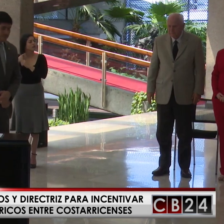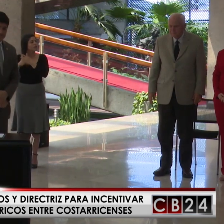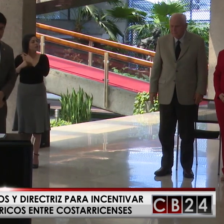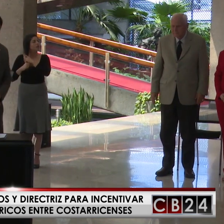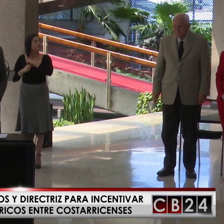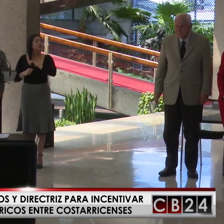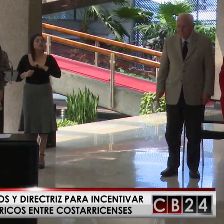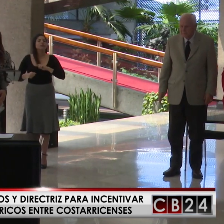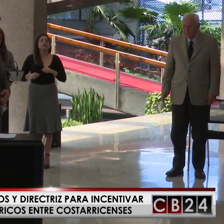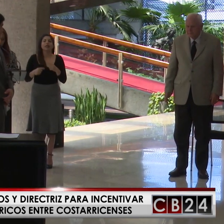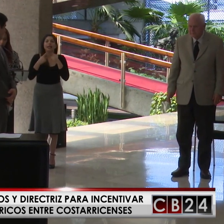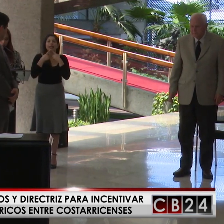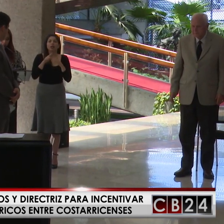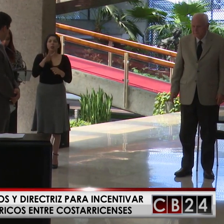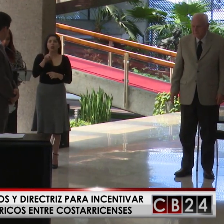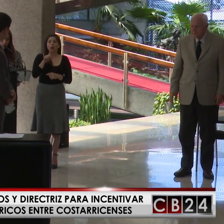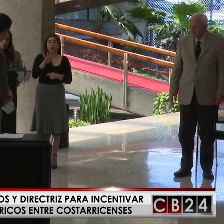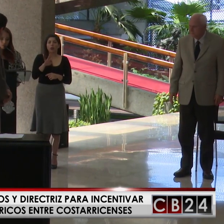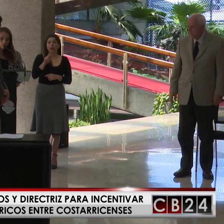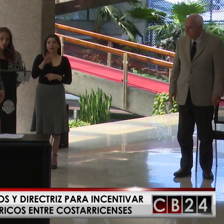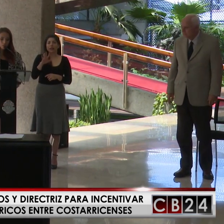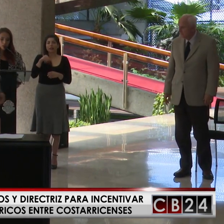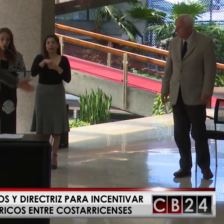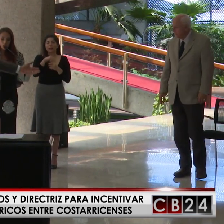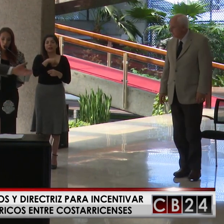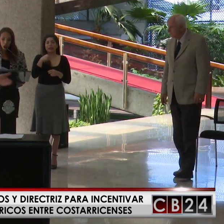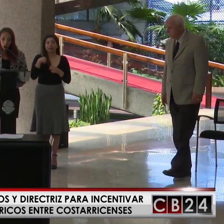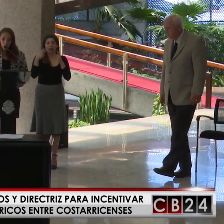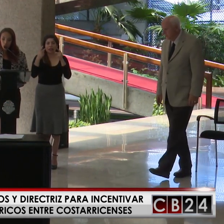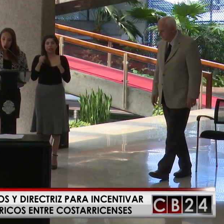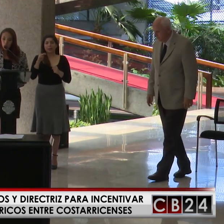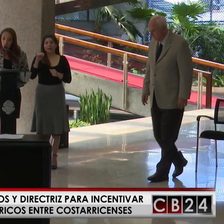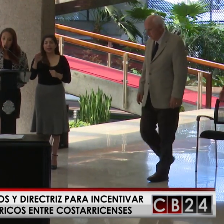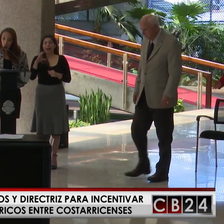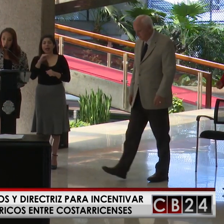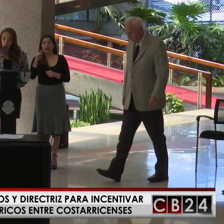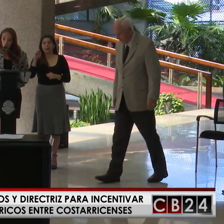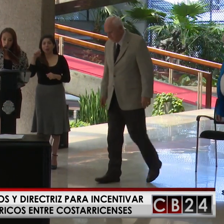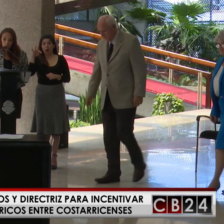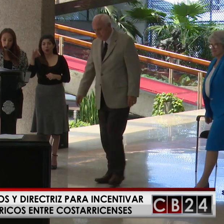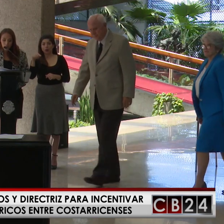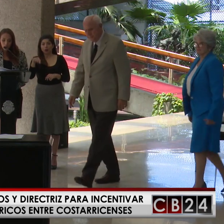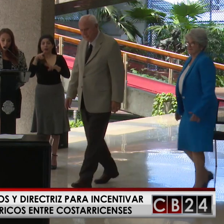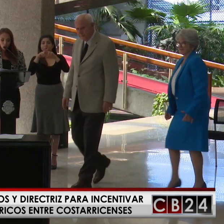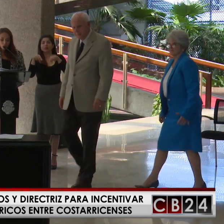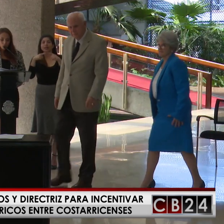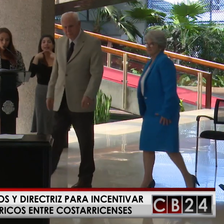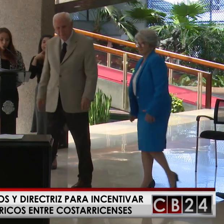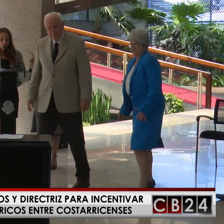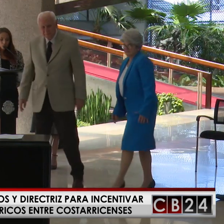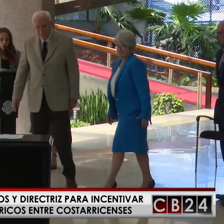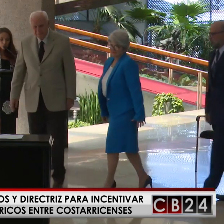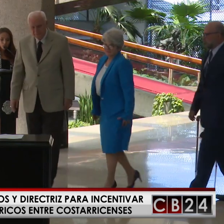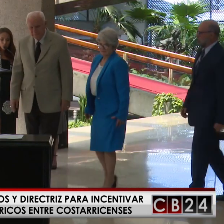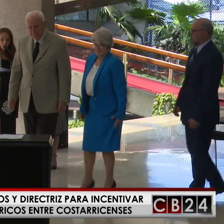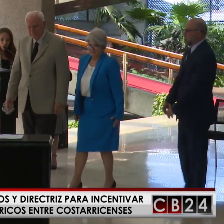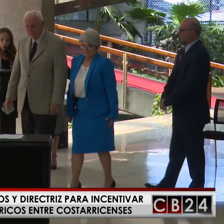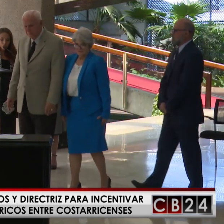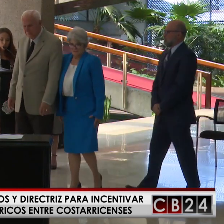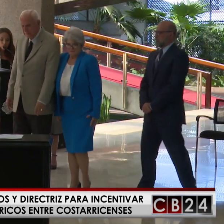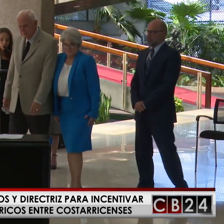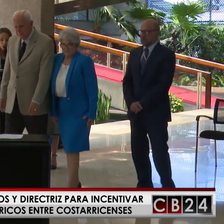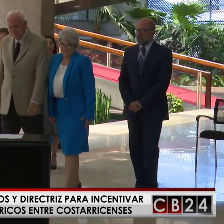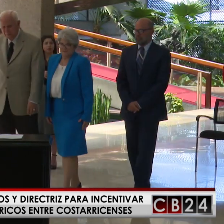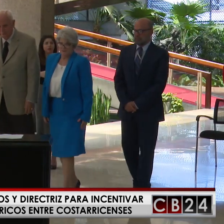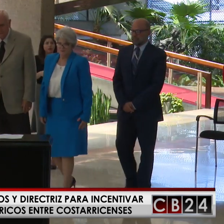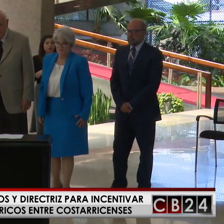Bueno, y la firma de estos decretos tuvo lugar en Casa Presidencial en Costa Rica, y estuvieron presentes el presidente Carlos